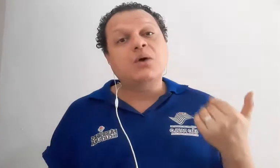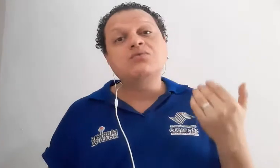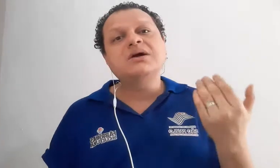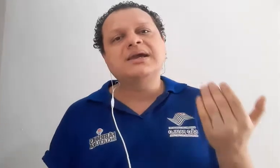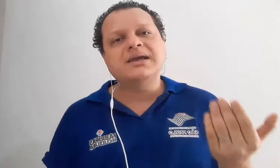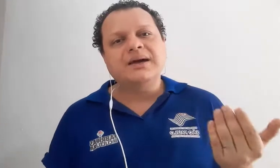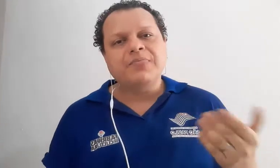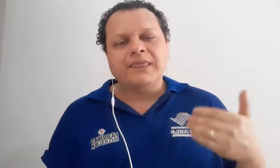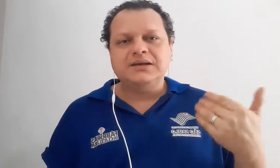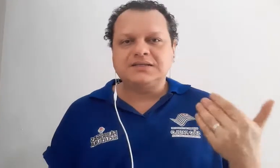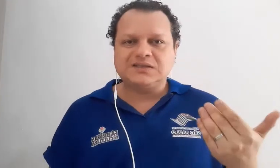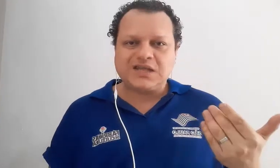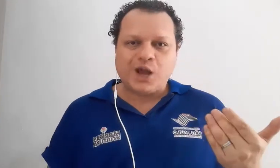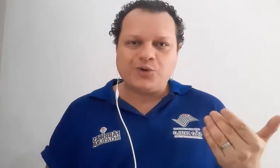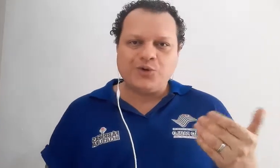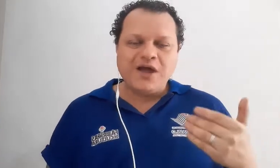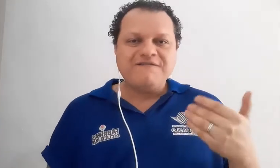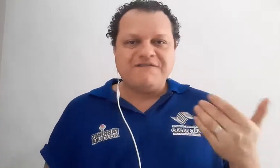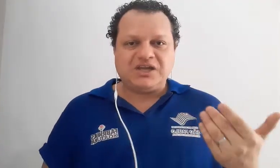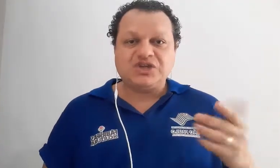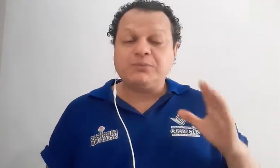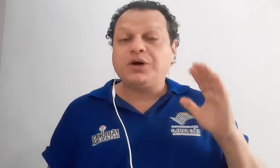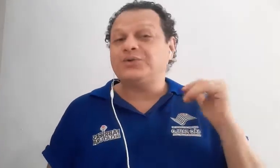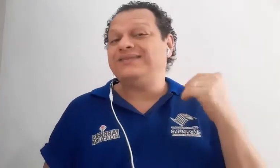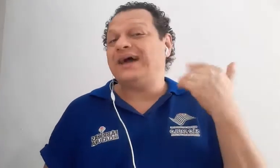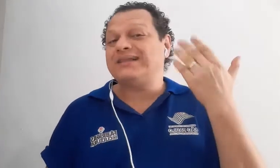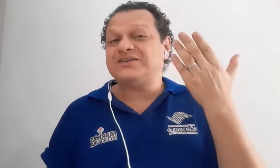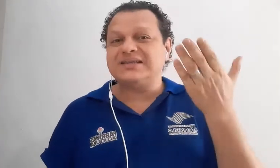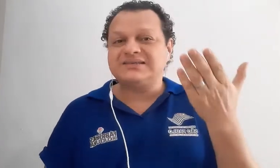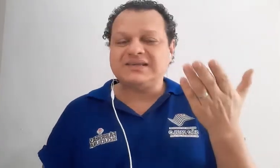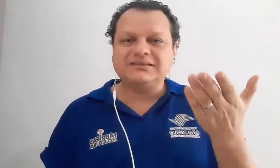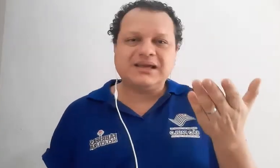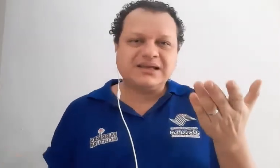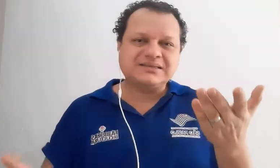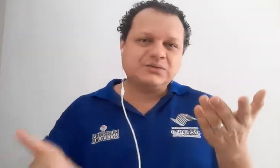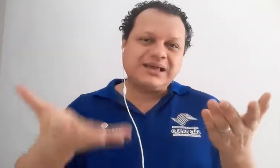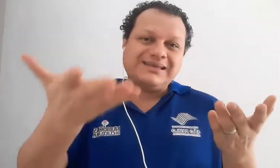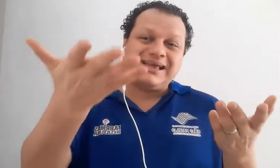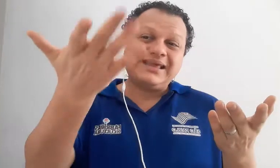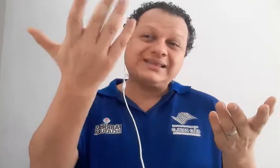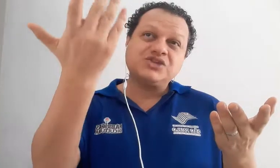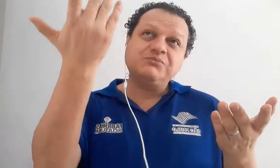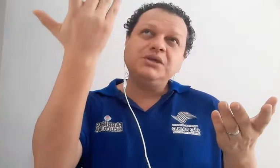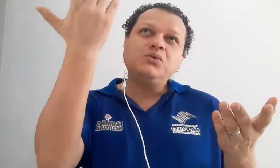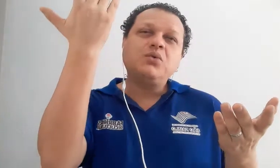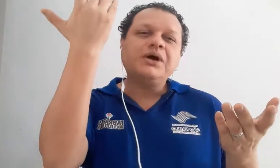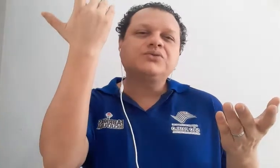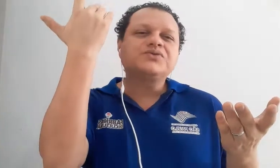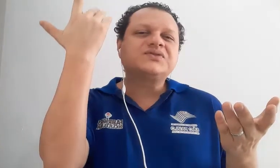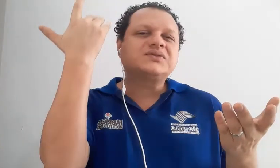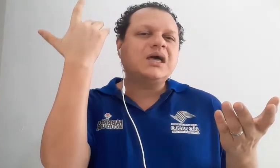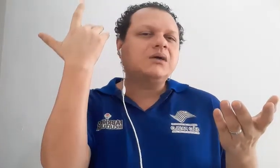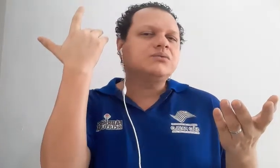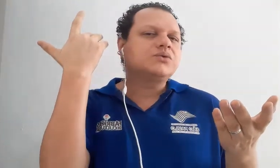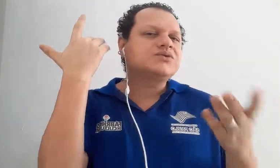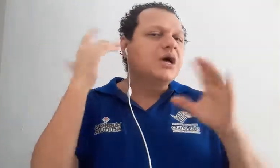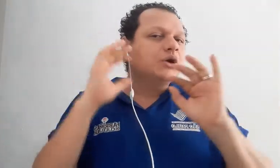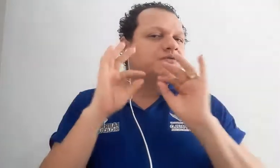Hungria nesse século 20. Ele morreu na década de 60 e nasceu na década de 1800, no